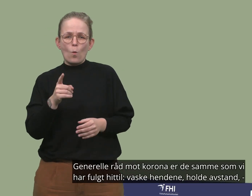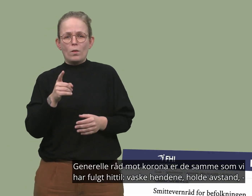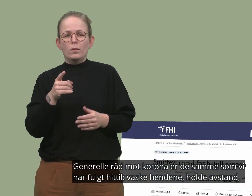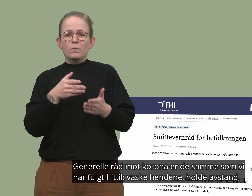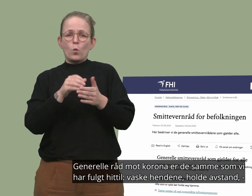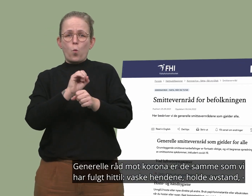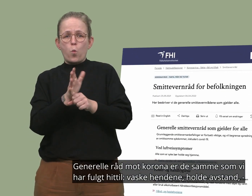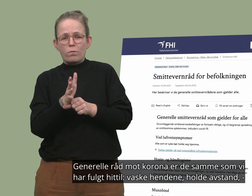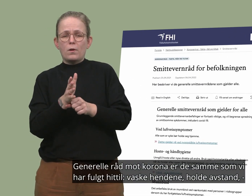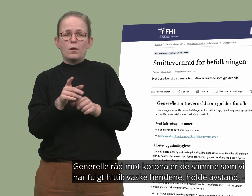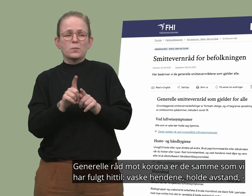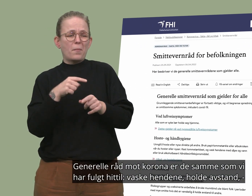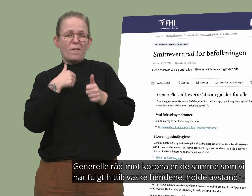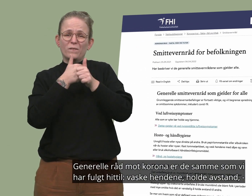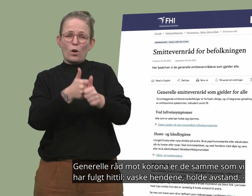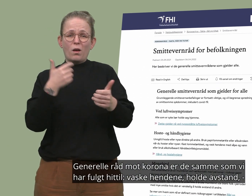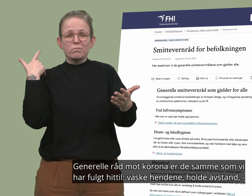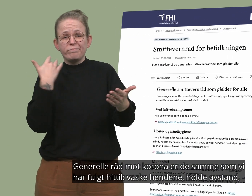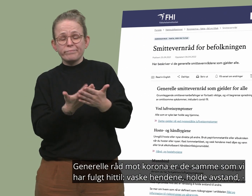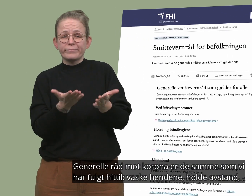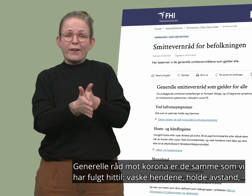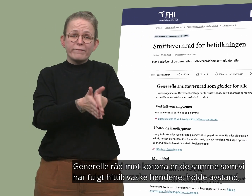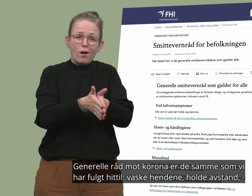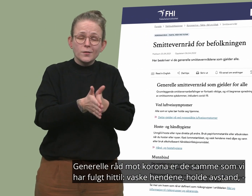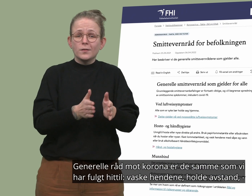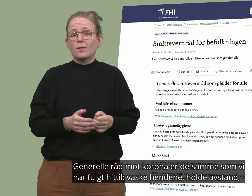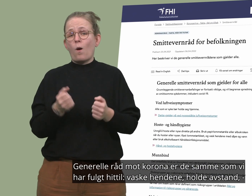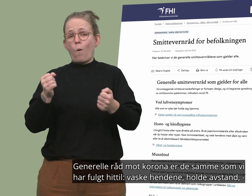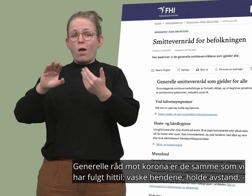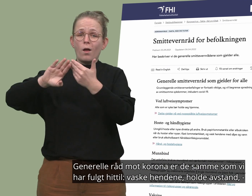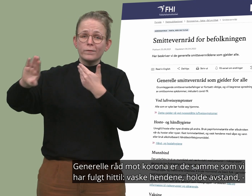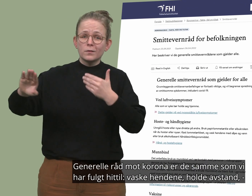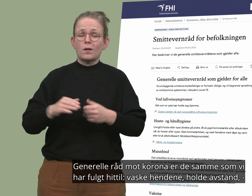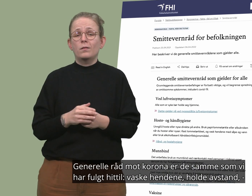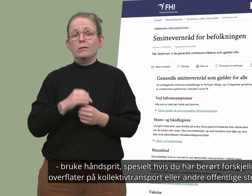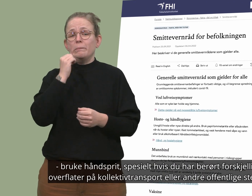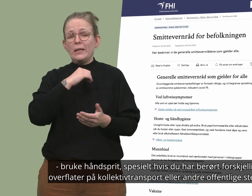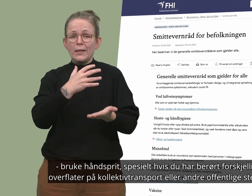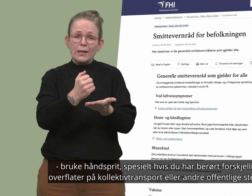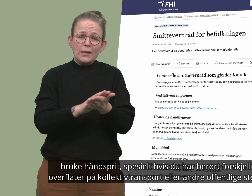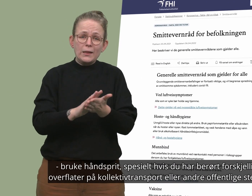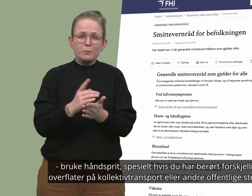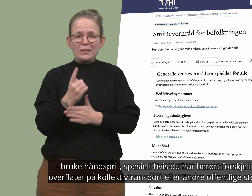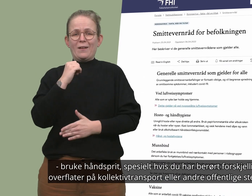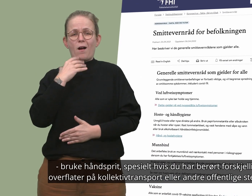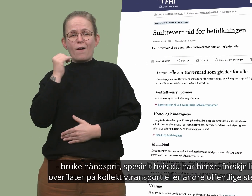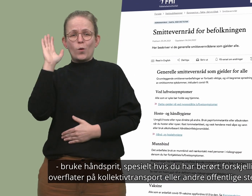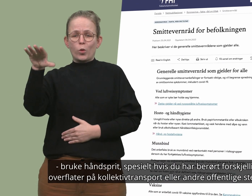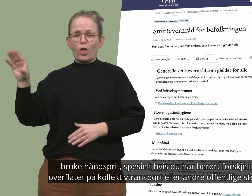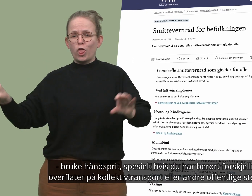Generelle råd mot korona er de samme som vi har fulgt hittil. Vaske hendene, holde avstand, bruke håndspritt, spesielt hvis du